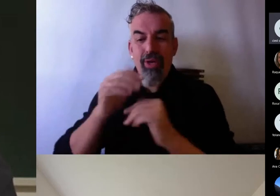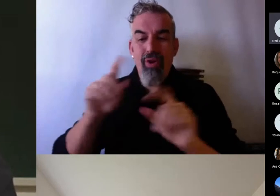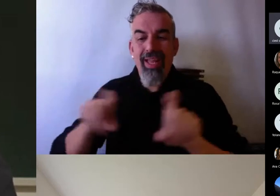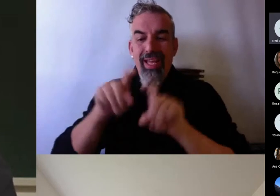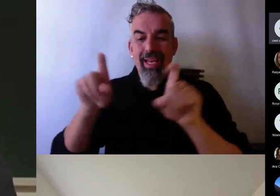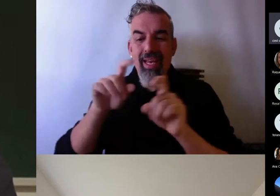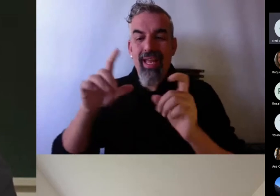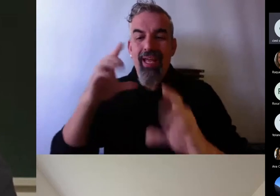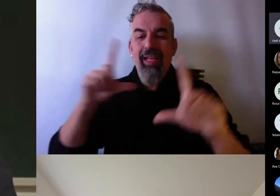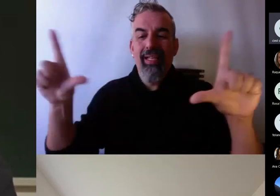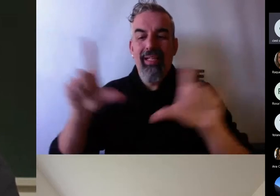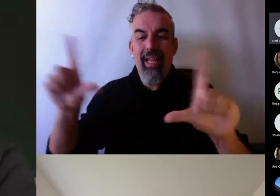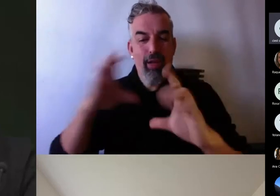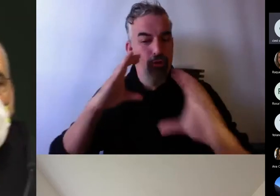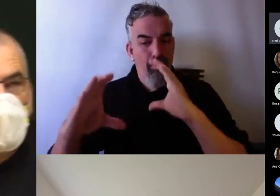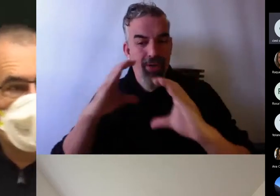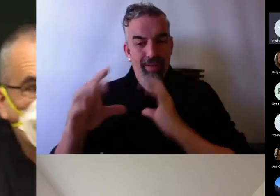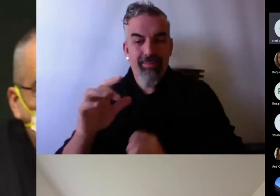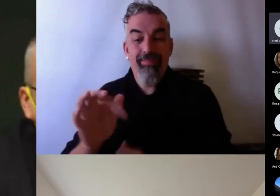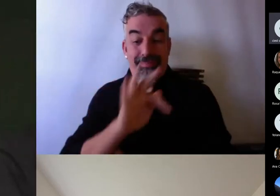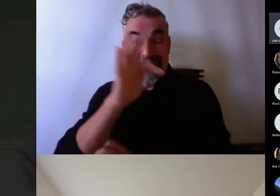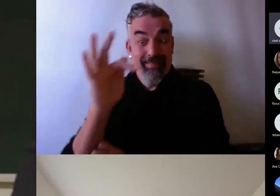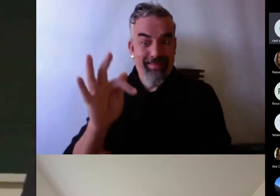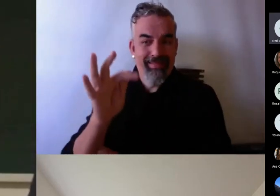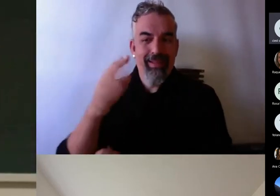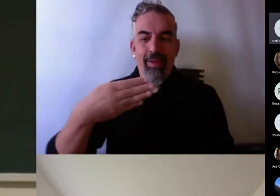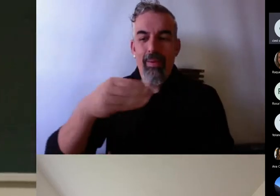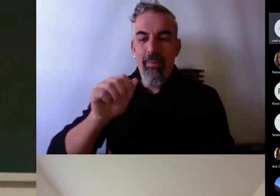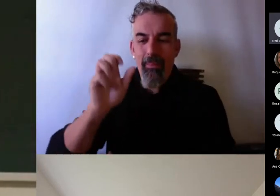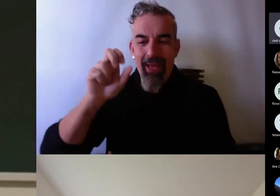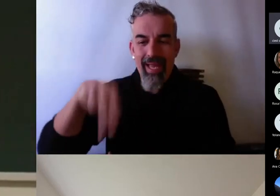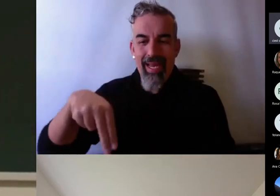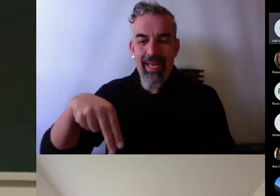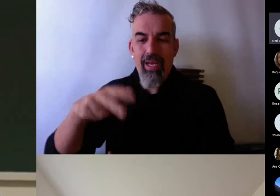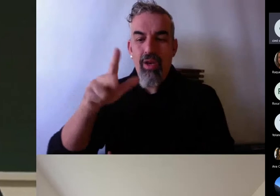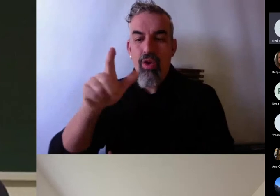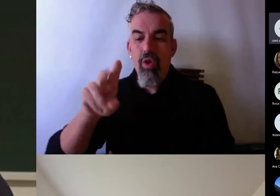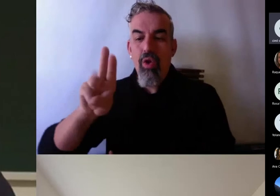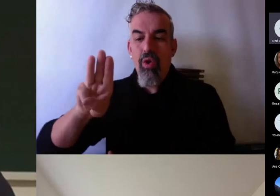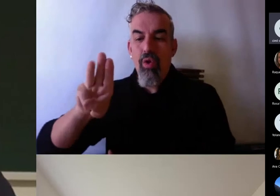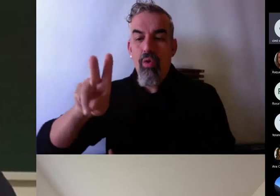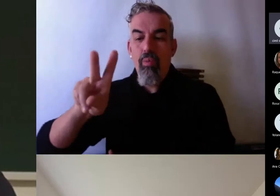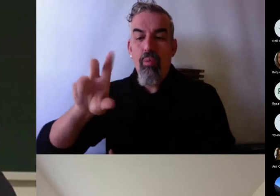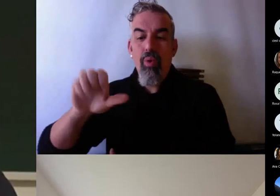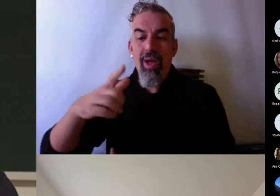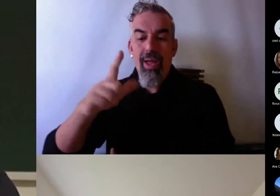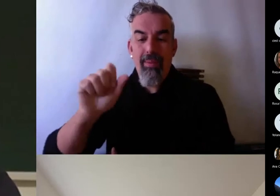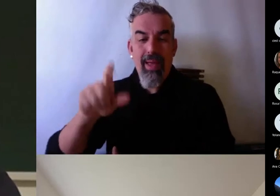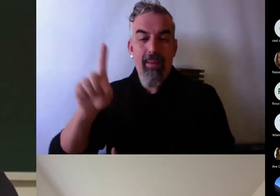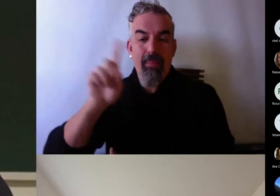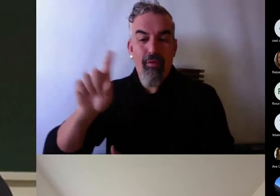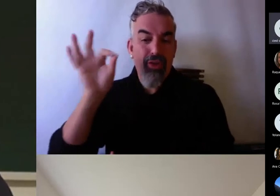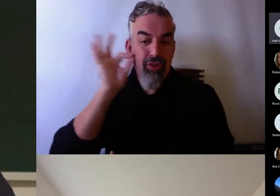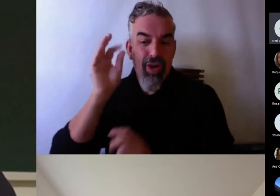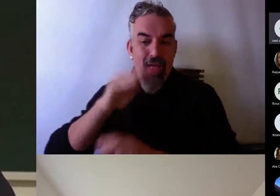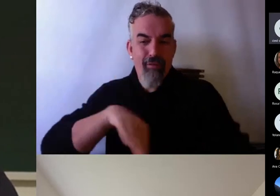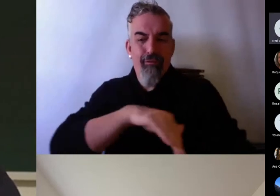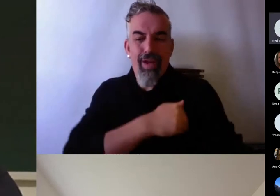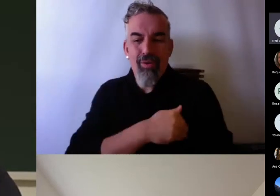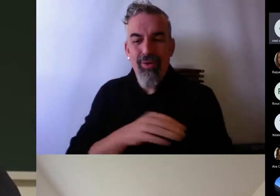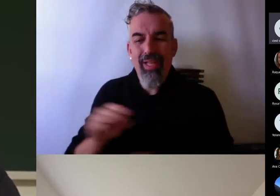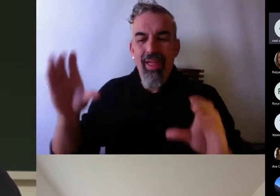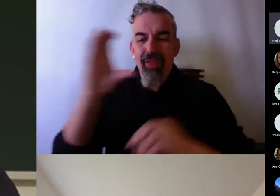Y a Belén Puebla, que es profesora de la Facultad de Ciencias de la Comunicación. Bien,